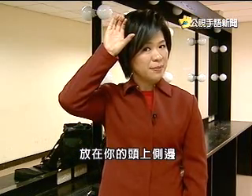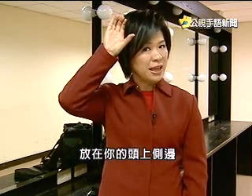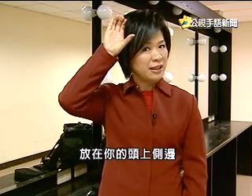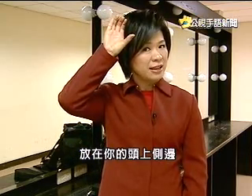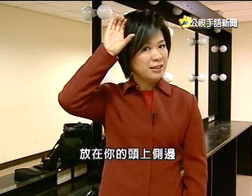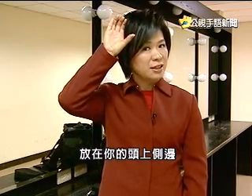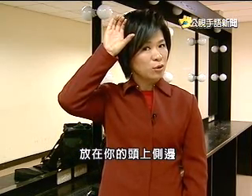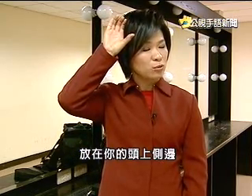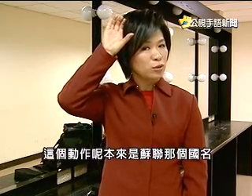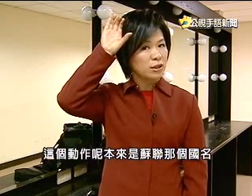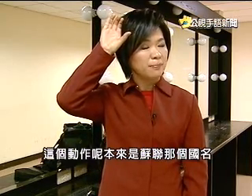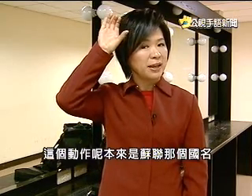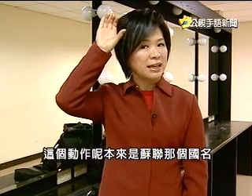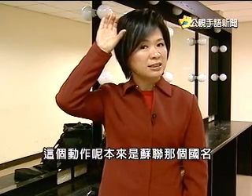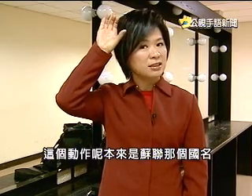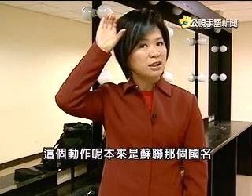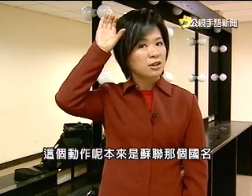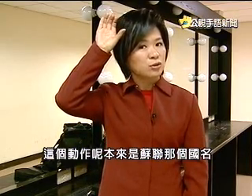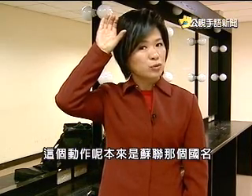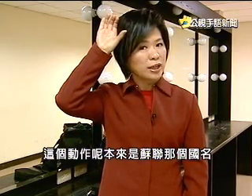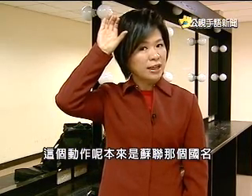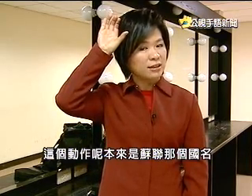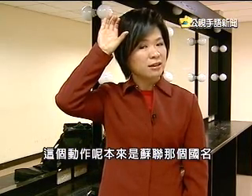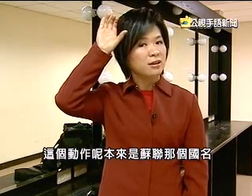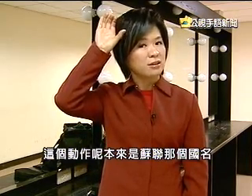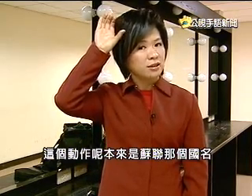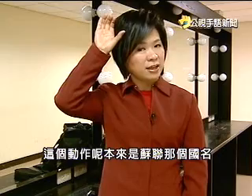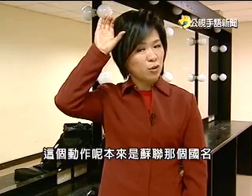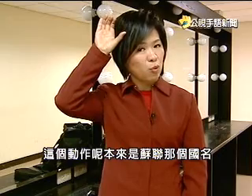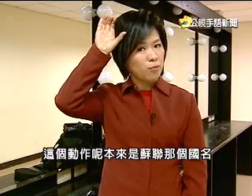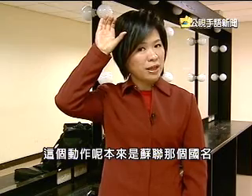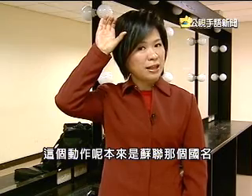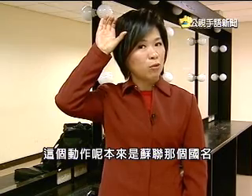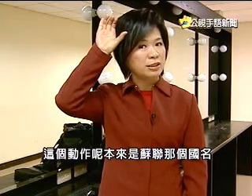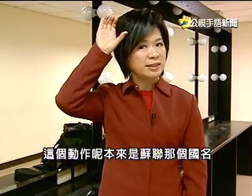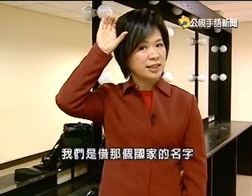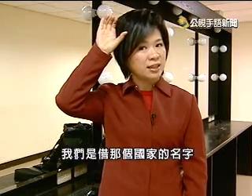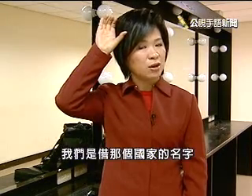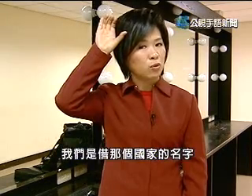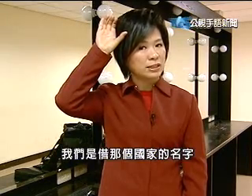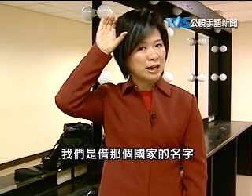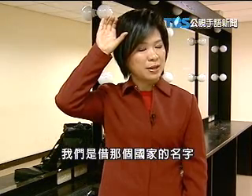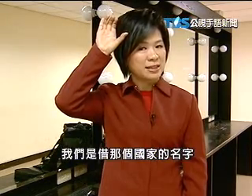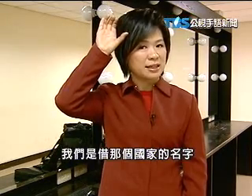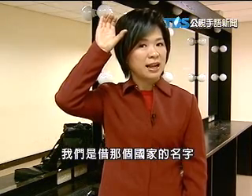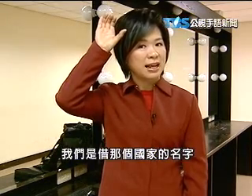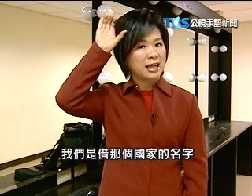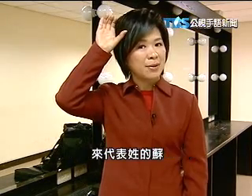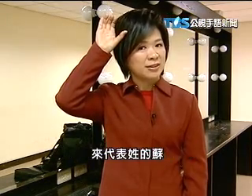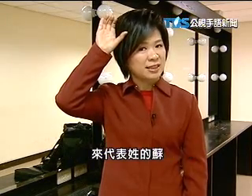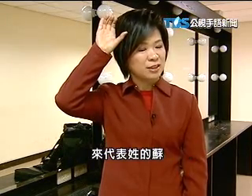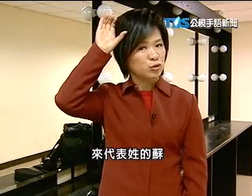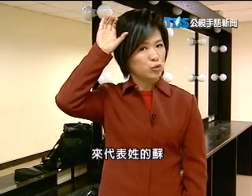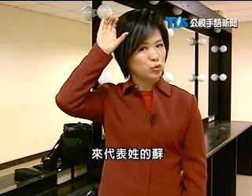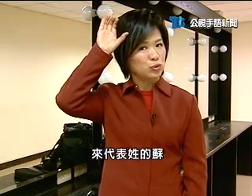边这个动作呢本来是苏联的那个国名那我们是借那个国家的名字来代表姓的苏